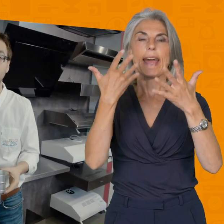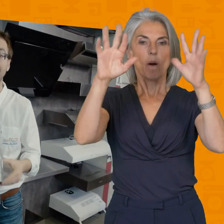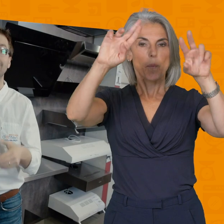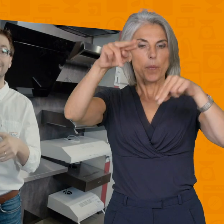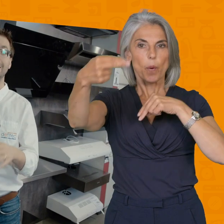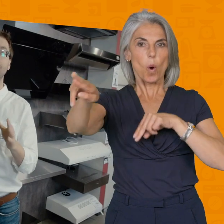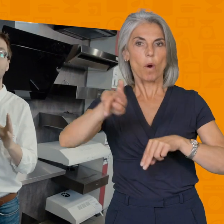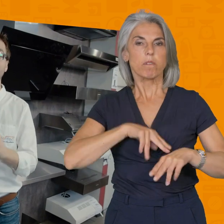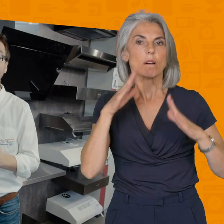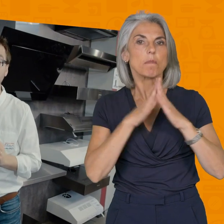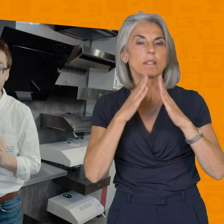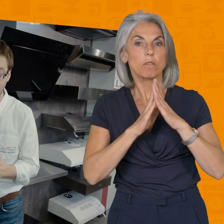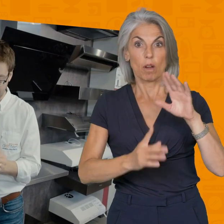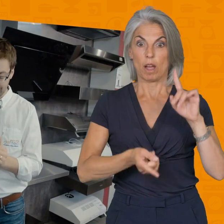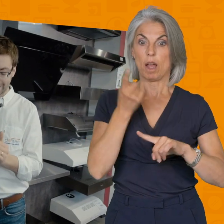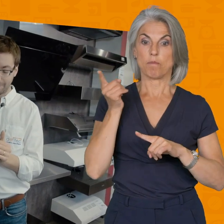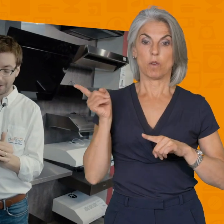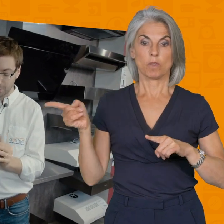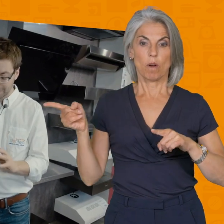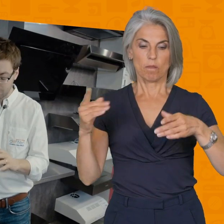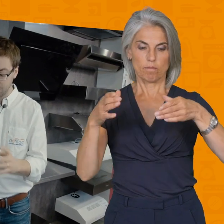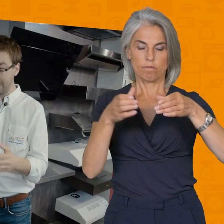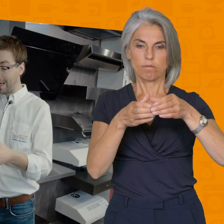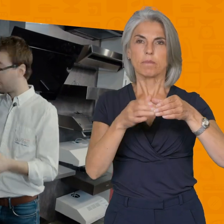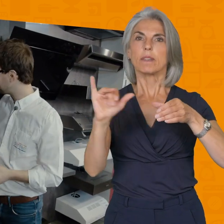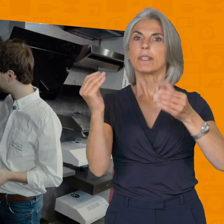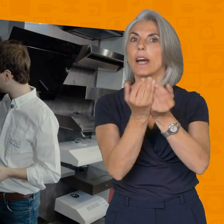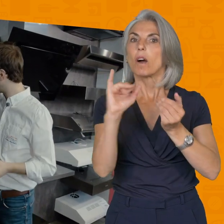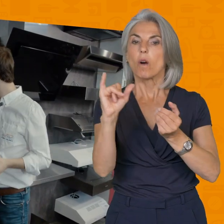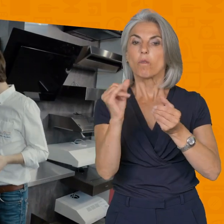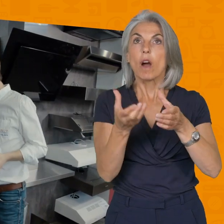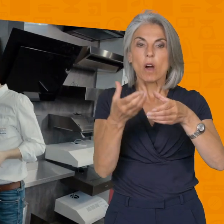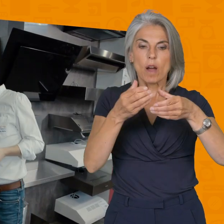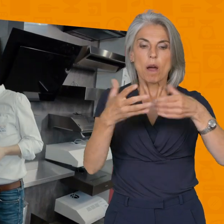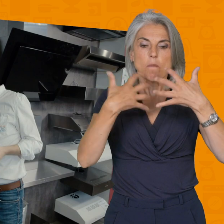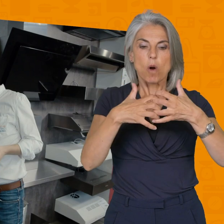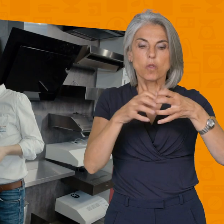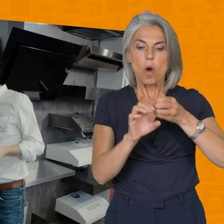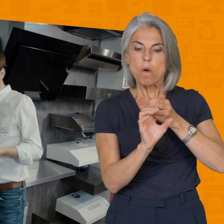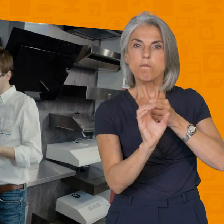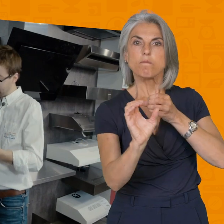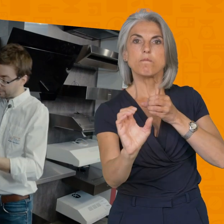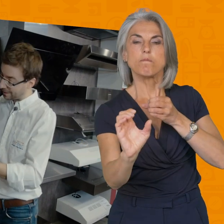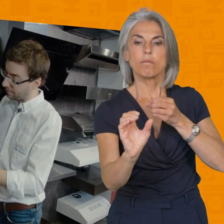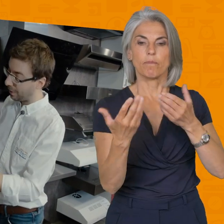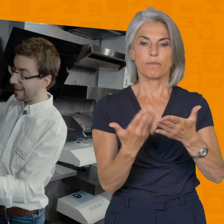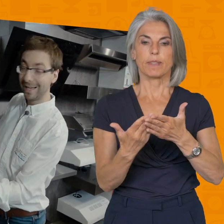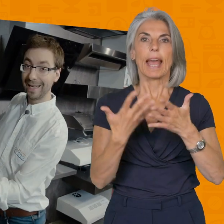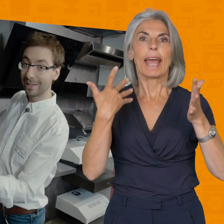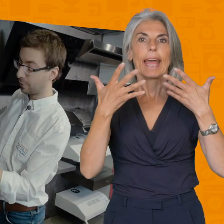c'est extrêmement important les clapets anti retour à quoi ça se lève on le met à la sortie du moteur et vous avez vraiment l'air de